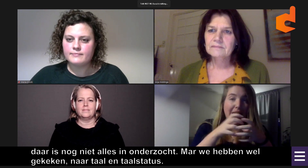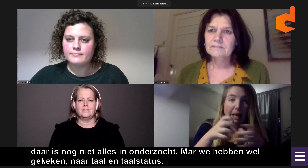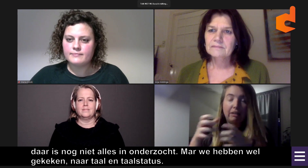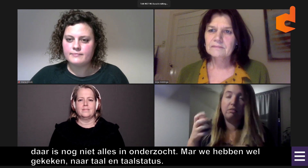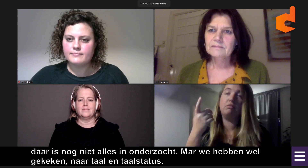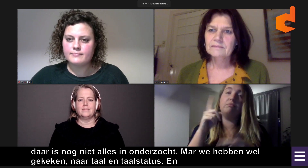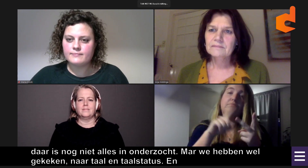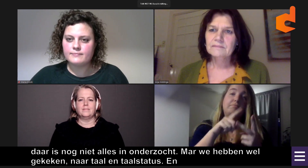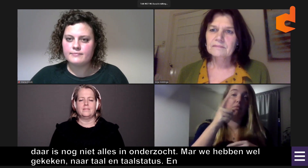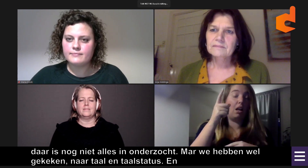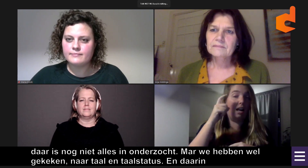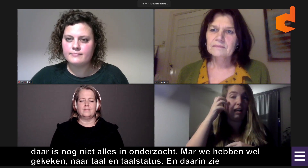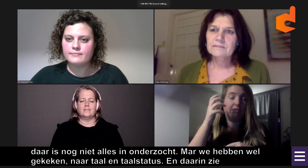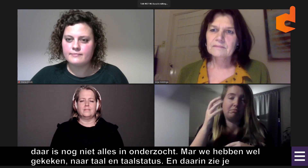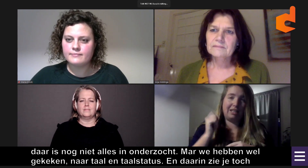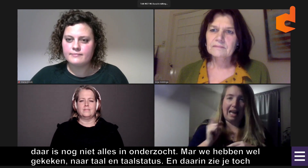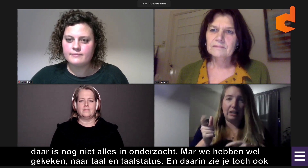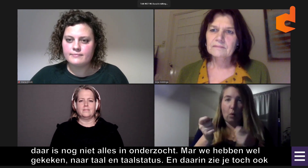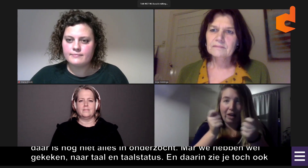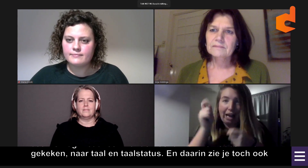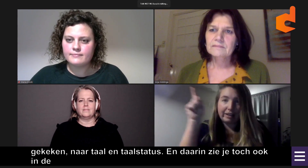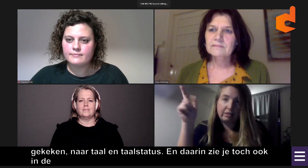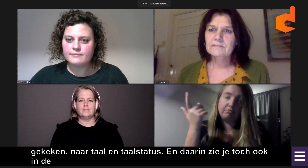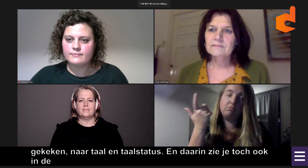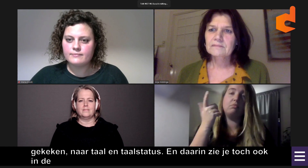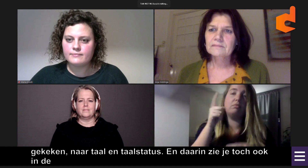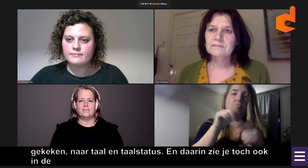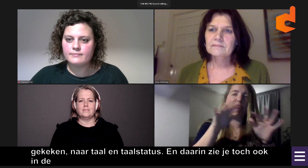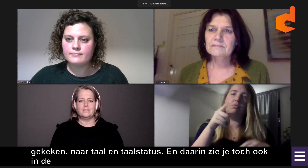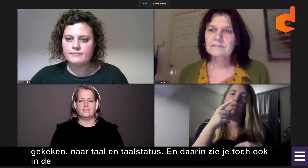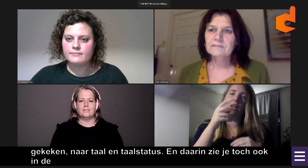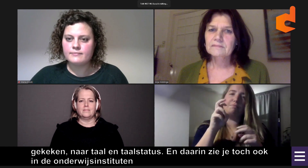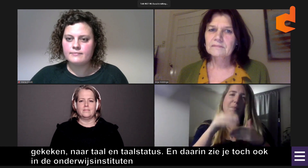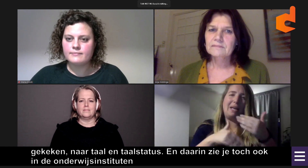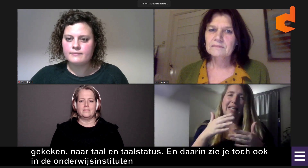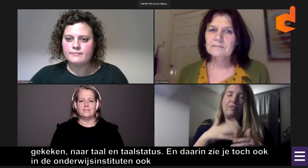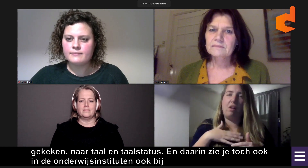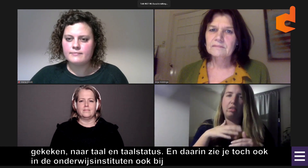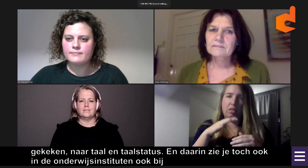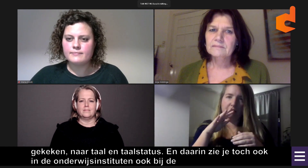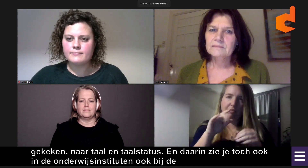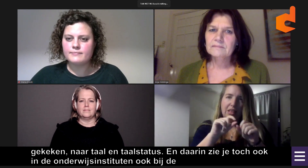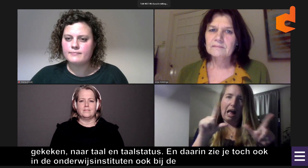En daarin zie je dus toch ook in de onderwijsinstituten, ook bij de Rijksoverheid...